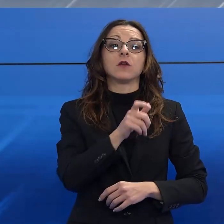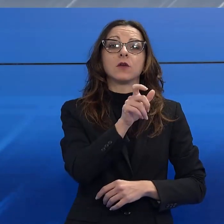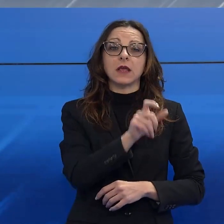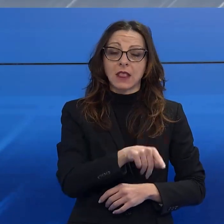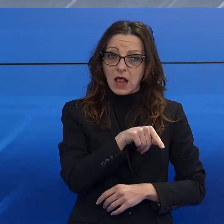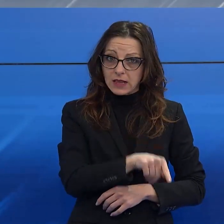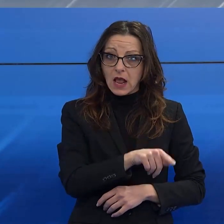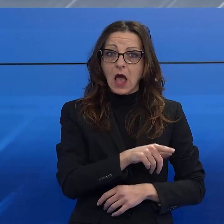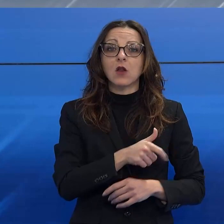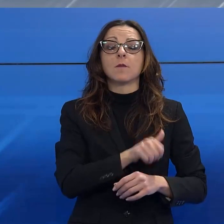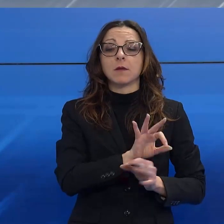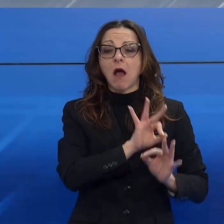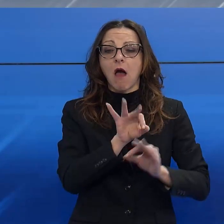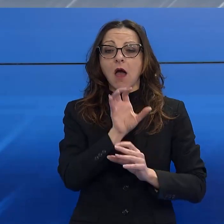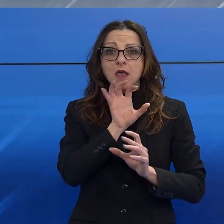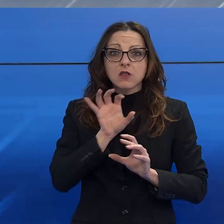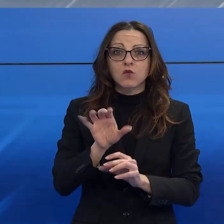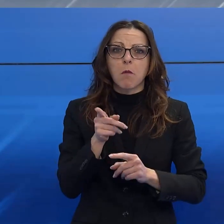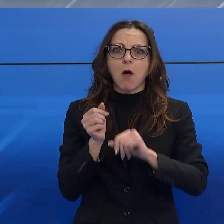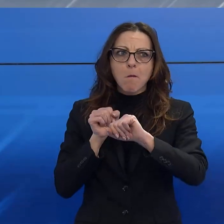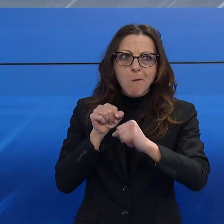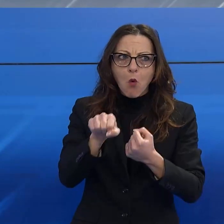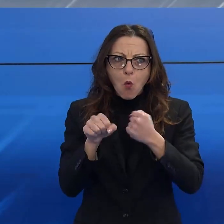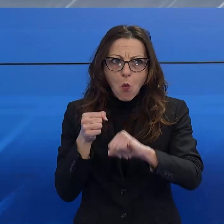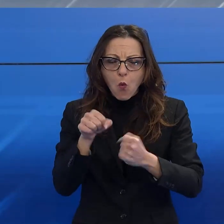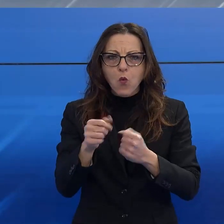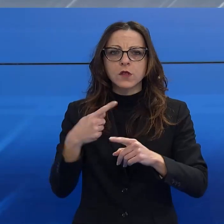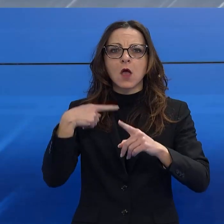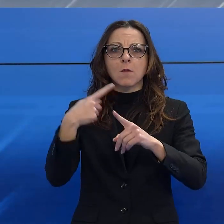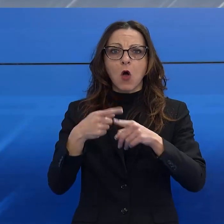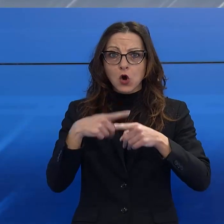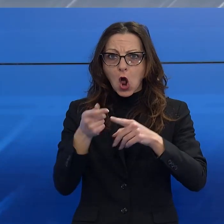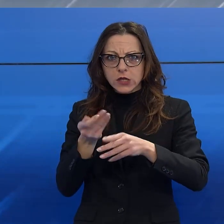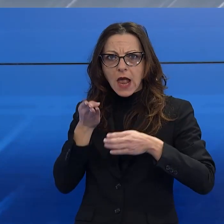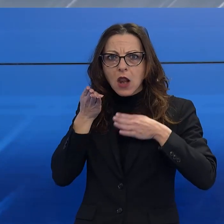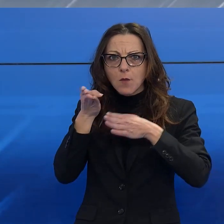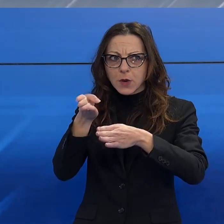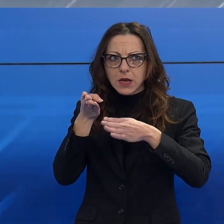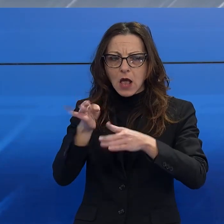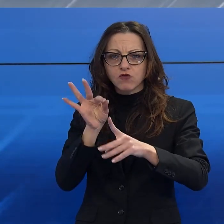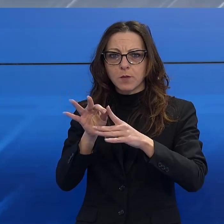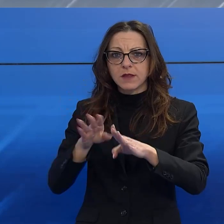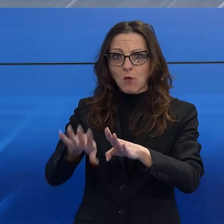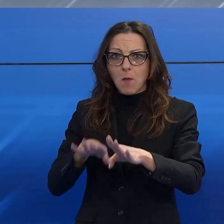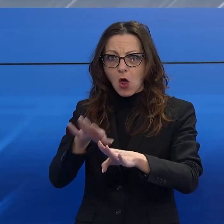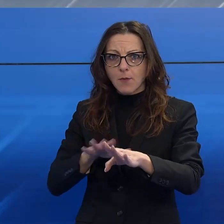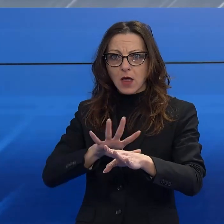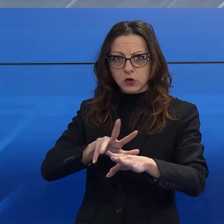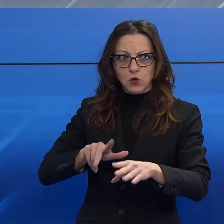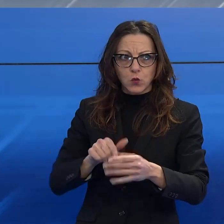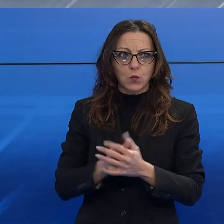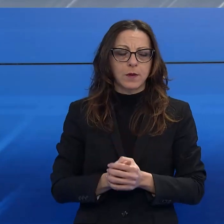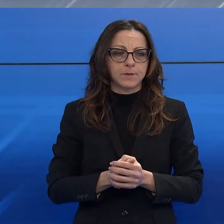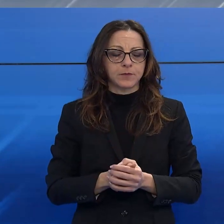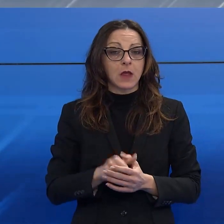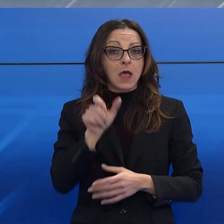che lo ha prima insultato e poi preso a pugni estraendo il coltello per appropriarsi del monopattino. A seguito dell'aggressione la